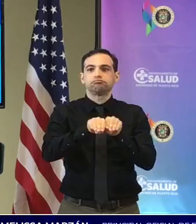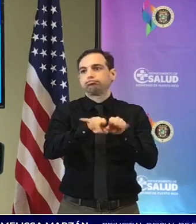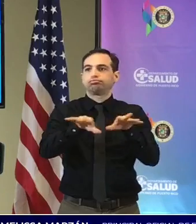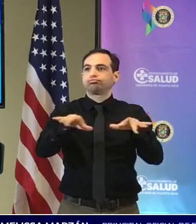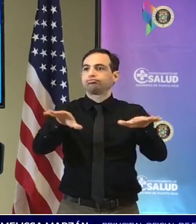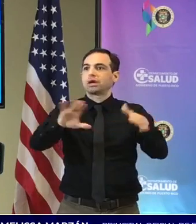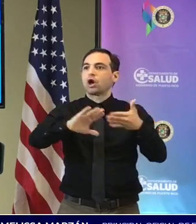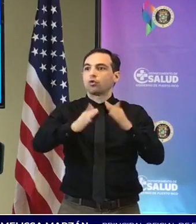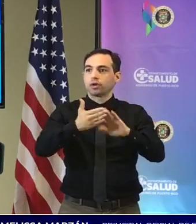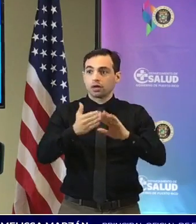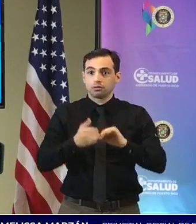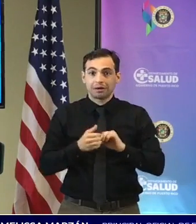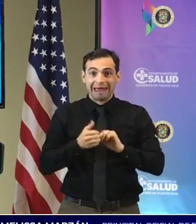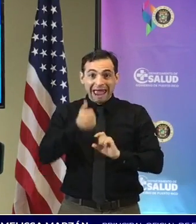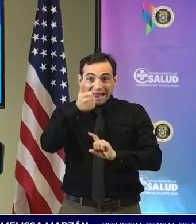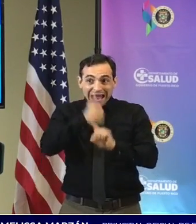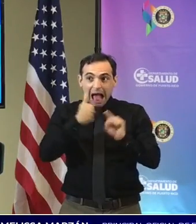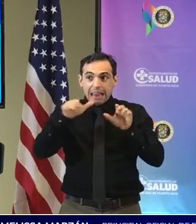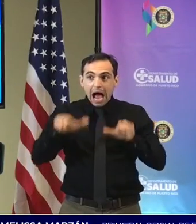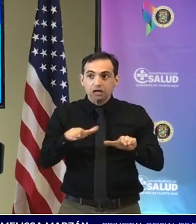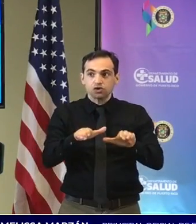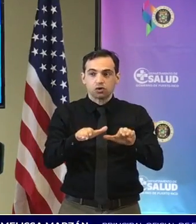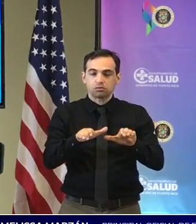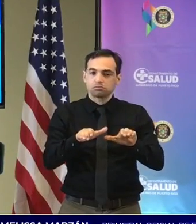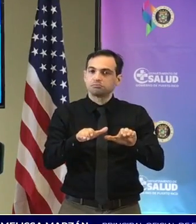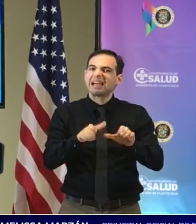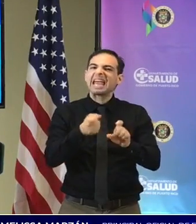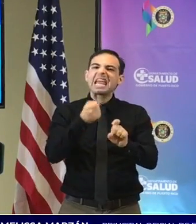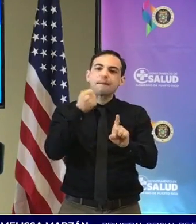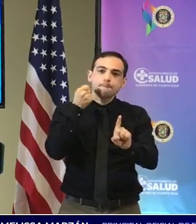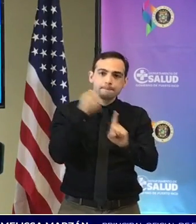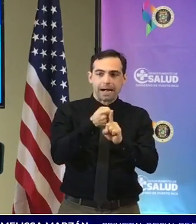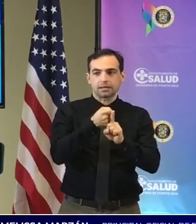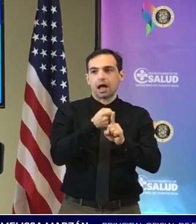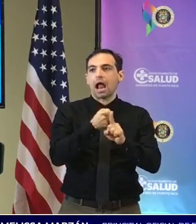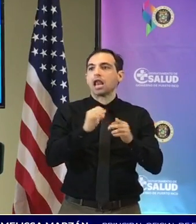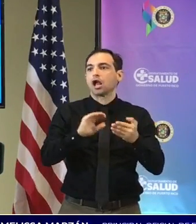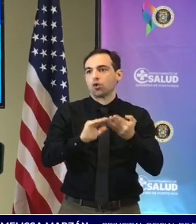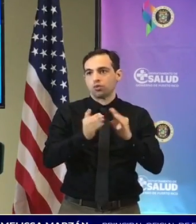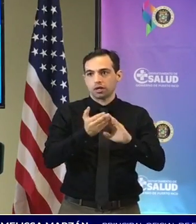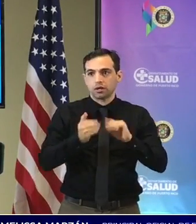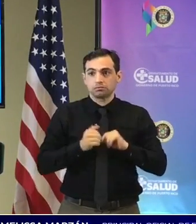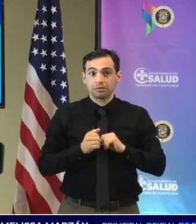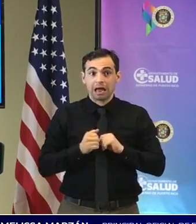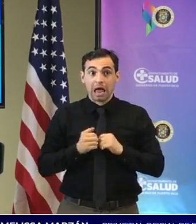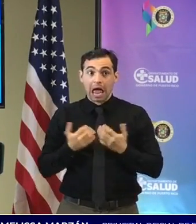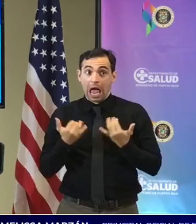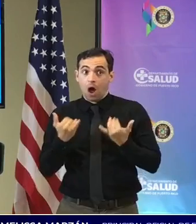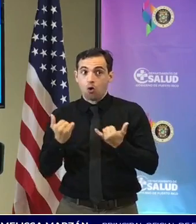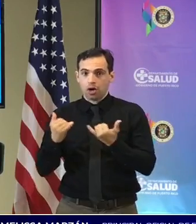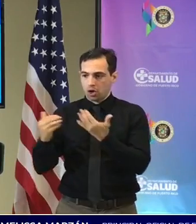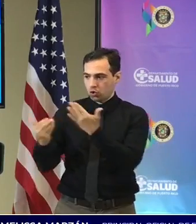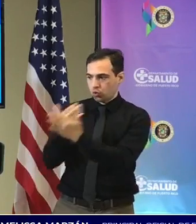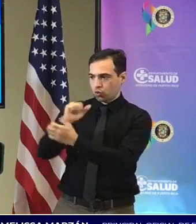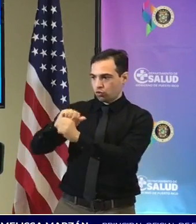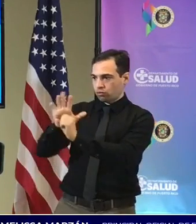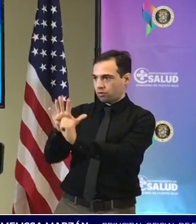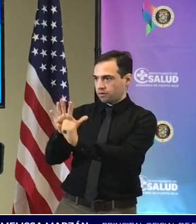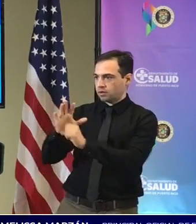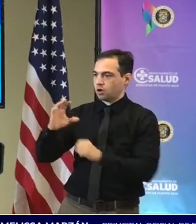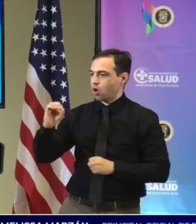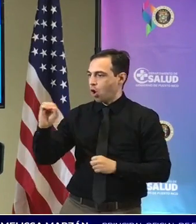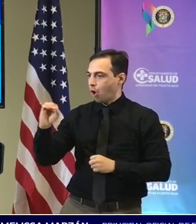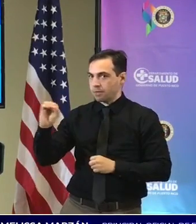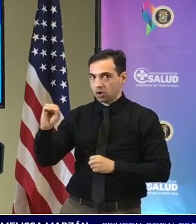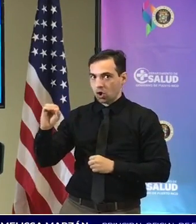nosotros hacemos impacta la transmisión comunitaria estamos de cara a una variante que es más transmisible cada una de esas acciones tiene